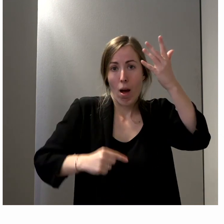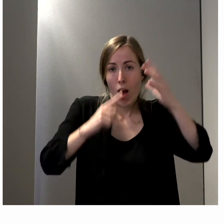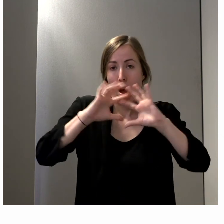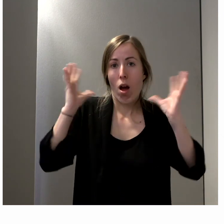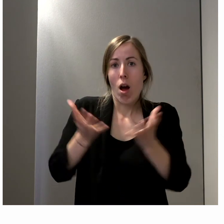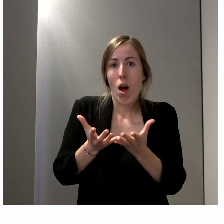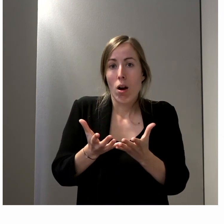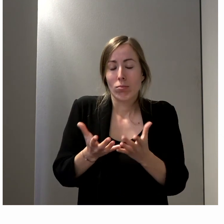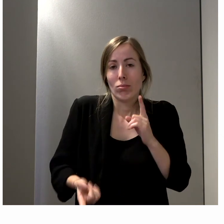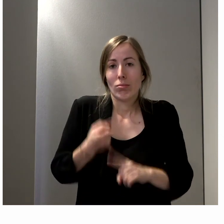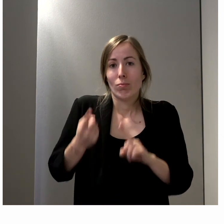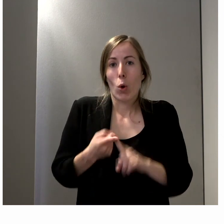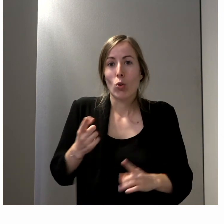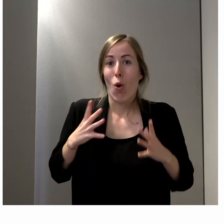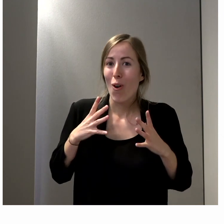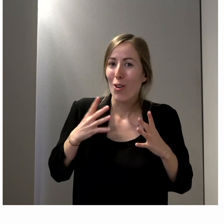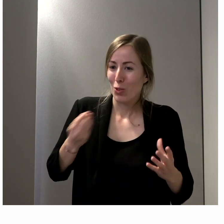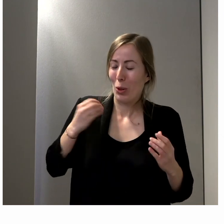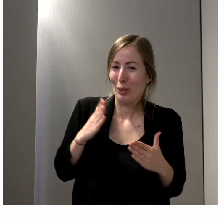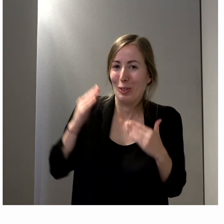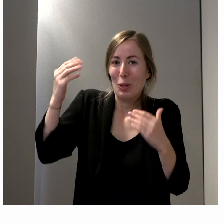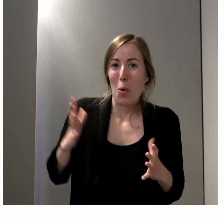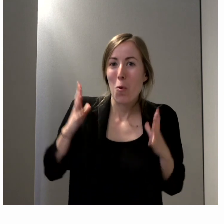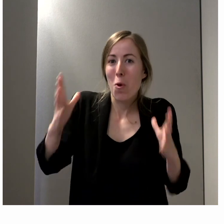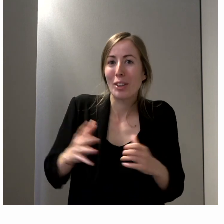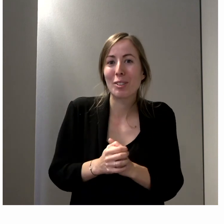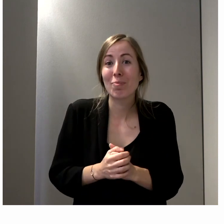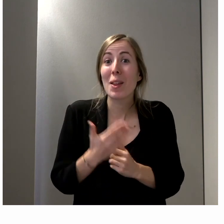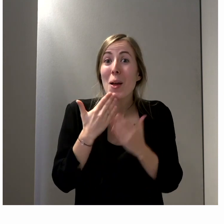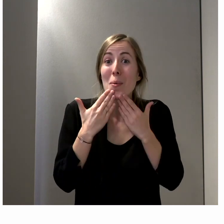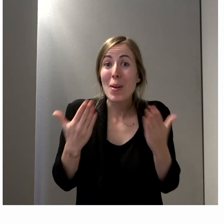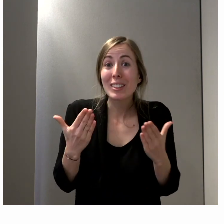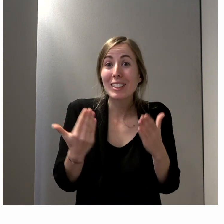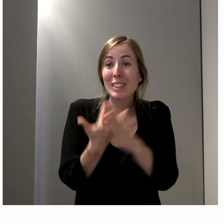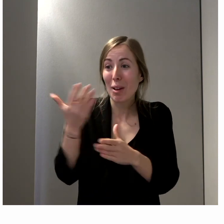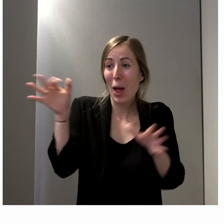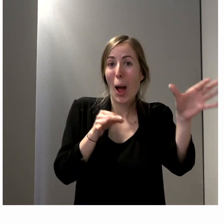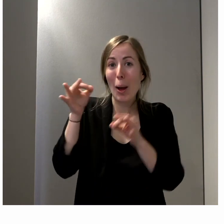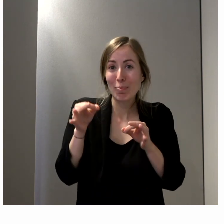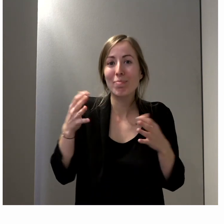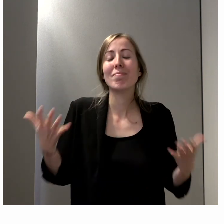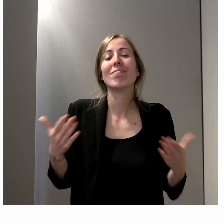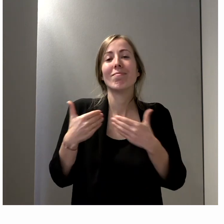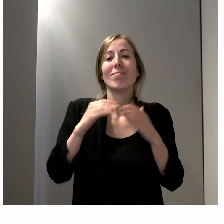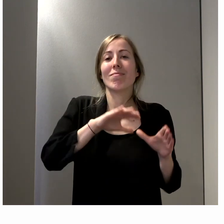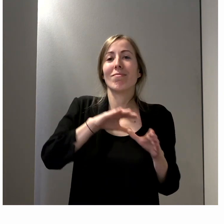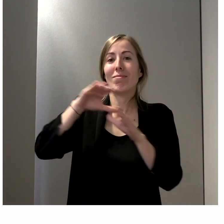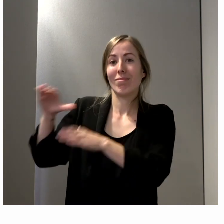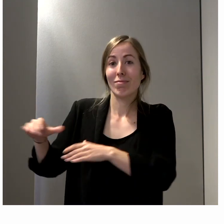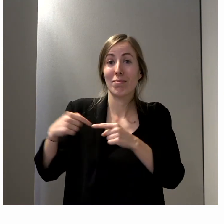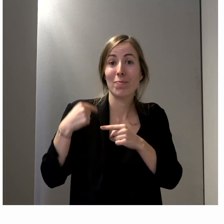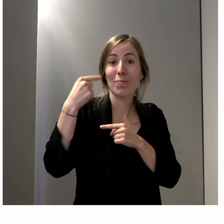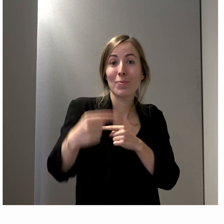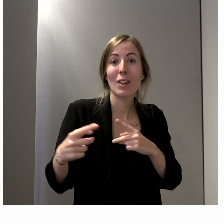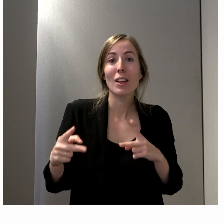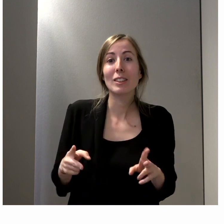et encourageant. Merci à vous d'avoir été présents ce matin. Je dois maintenant annoncer la séquence suivante qui est